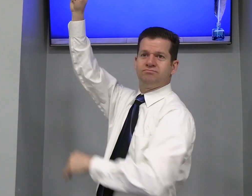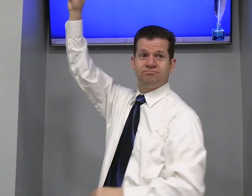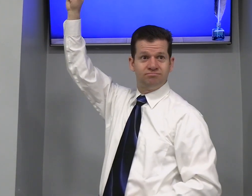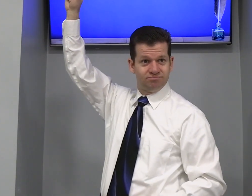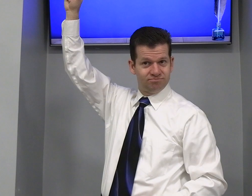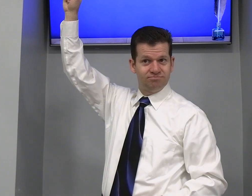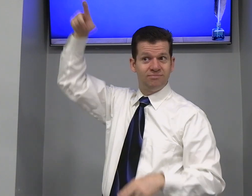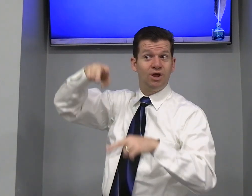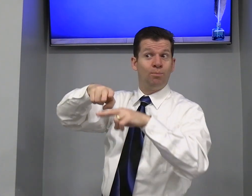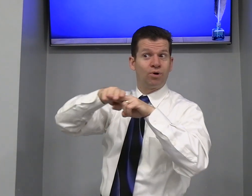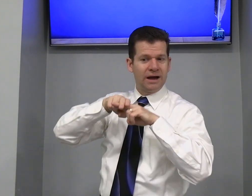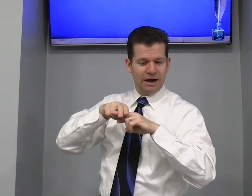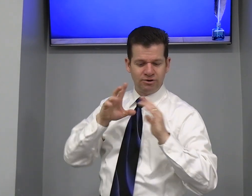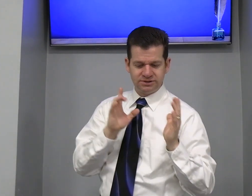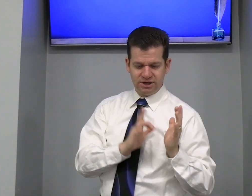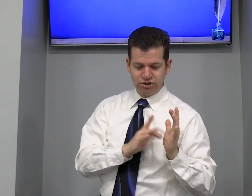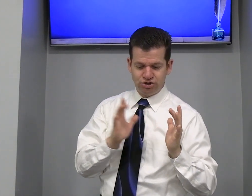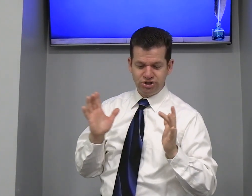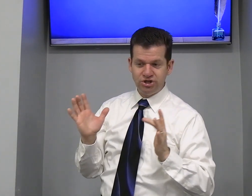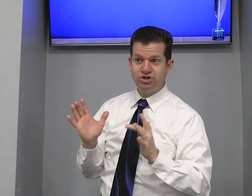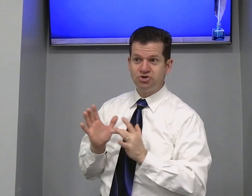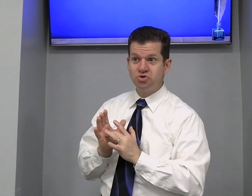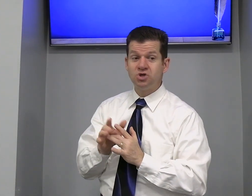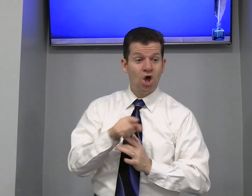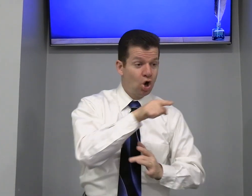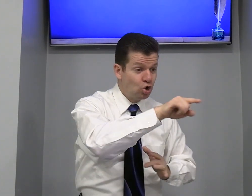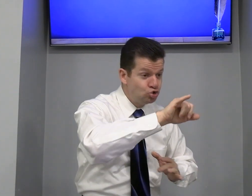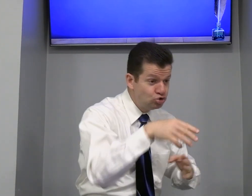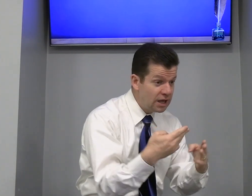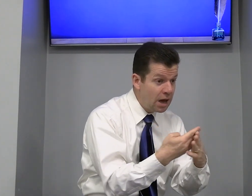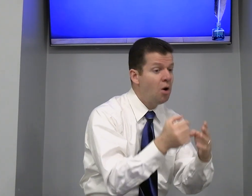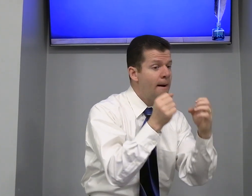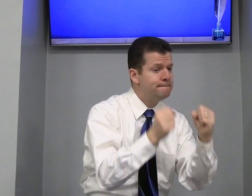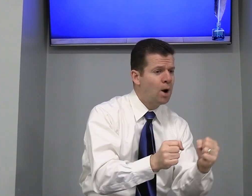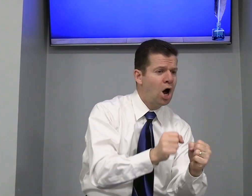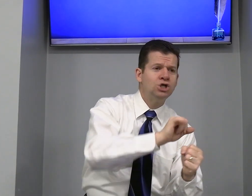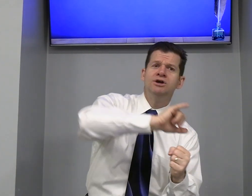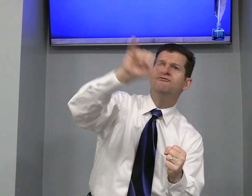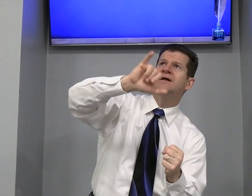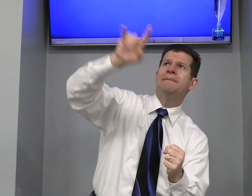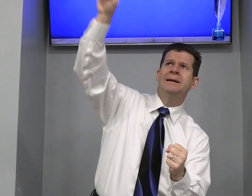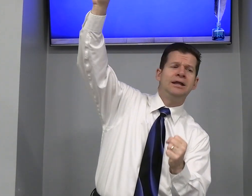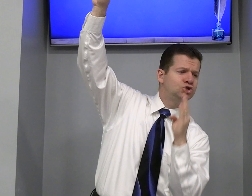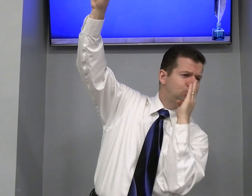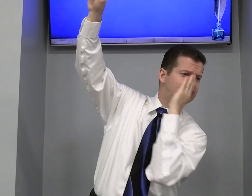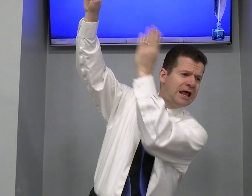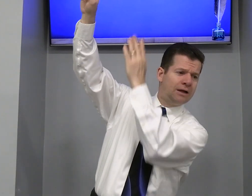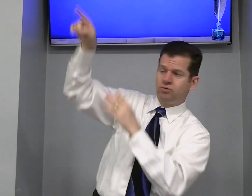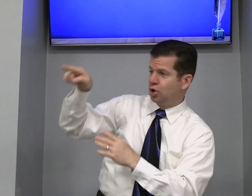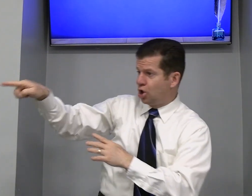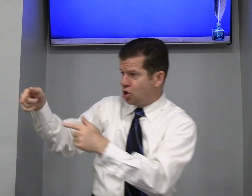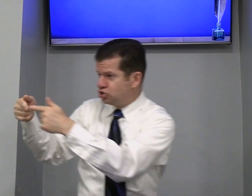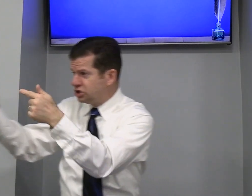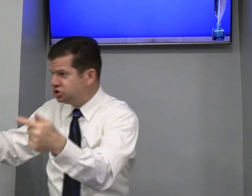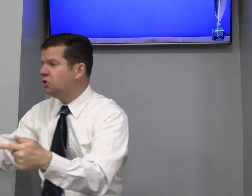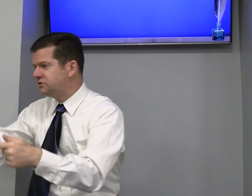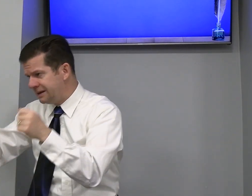Por causa De Jesus Judeu Pode Falar para Deus Direto Gentil Você